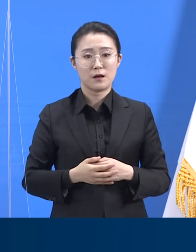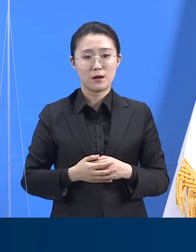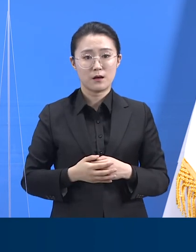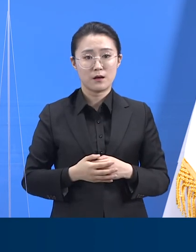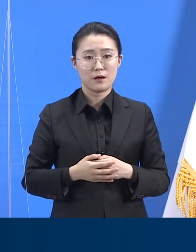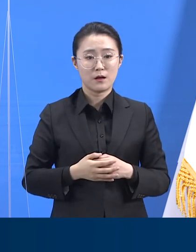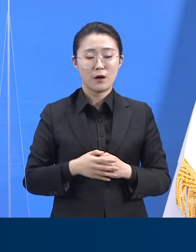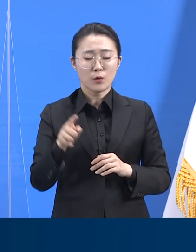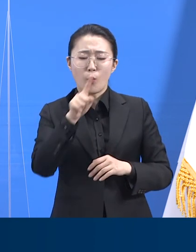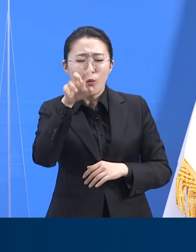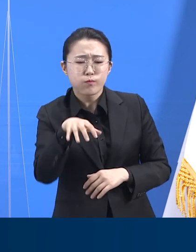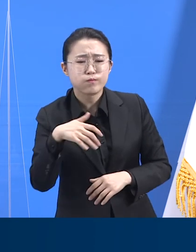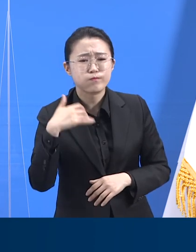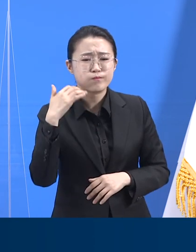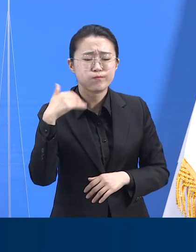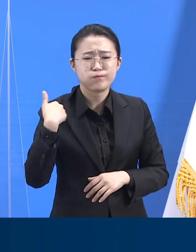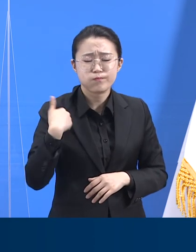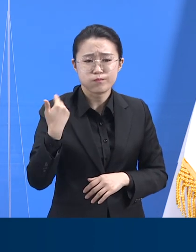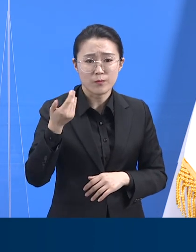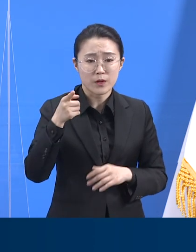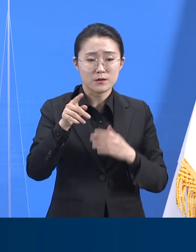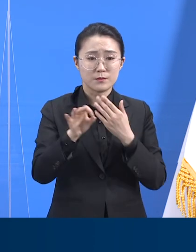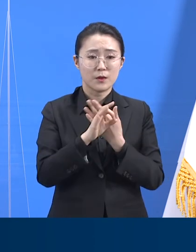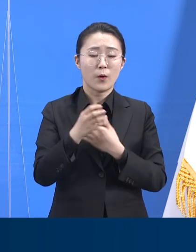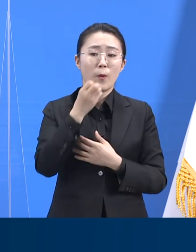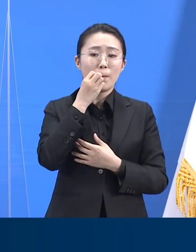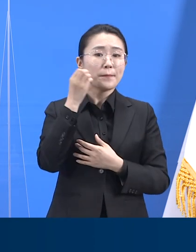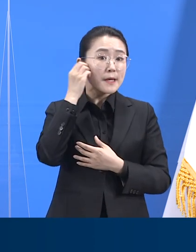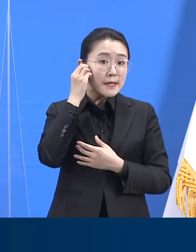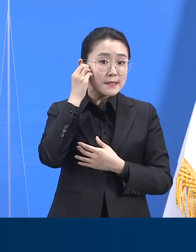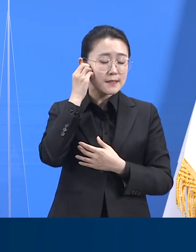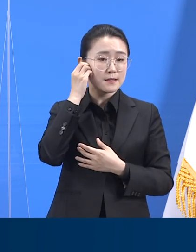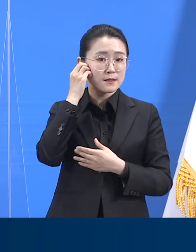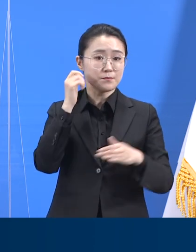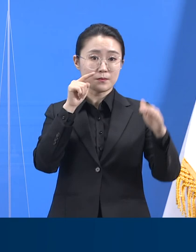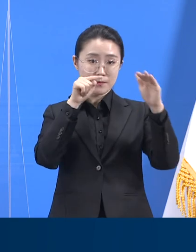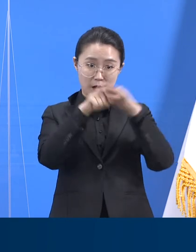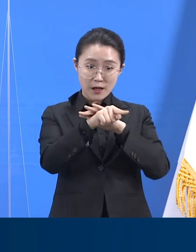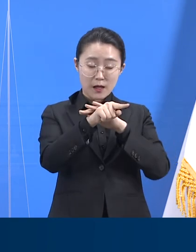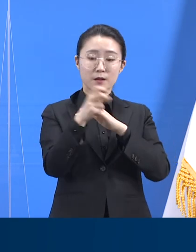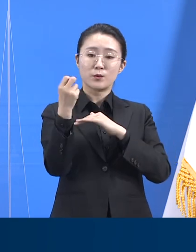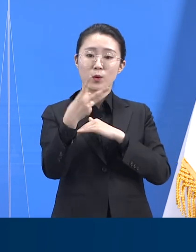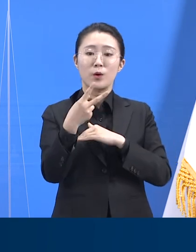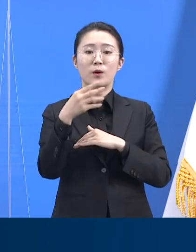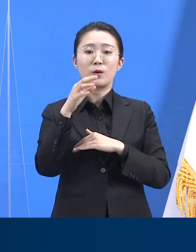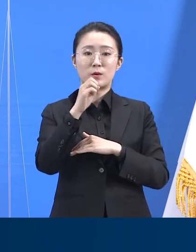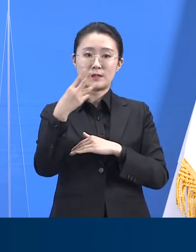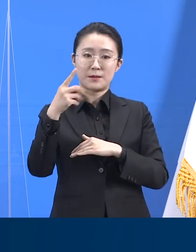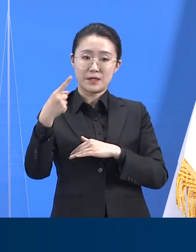홈페이지를 검색하시거나 혹은 031-120으로 전화하십시오. 감사합니다. 시청해주셔서 감사합니다. 감사합니다.